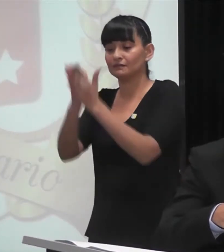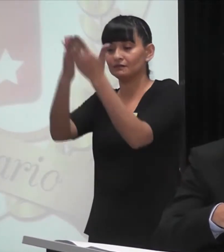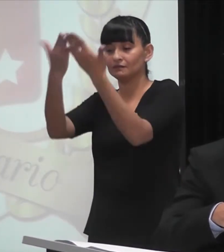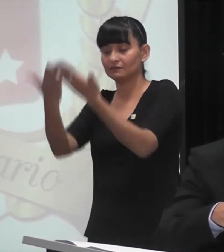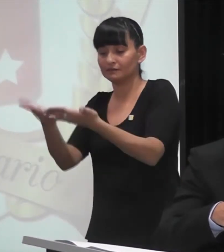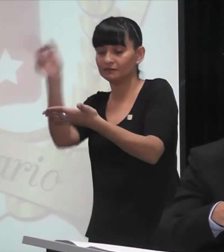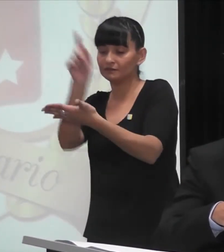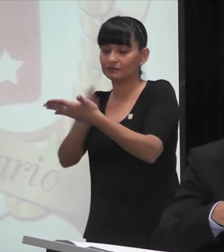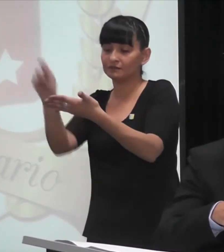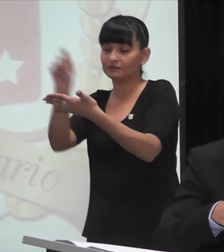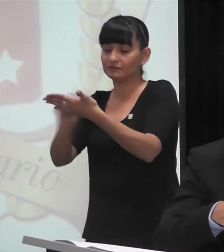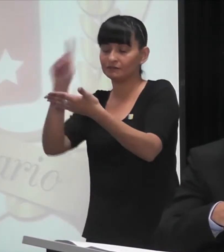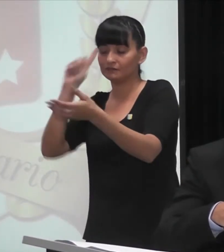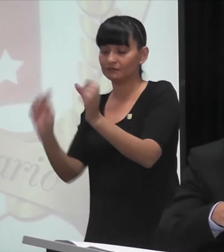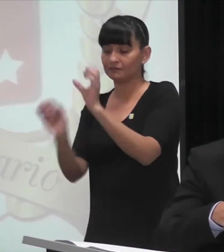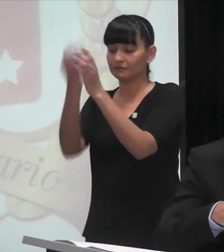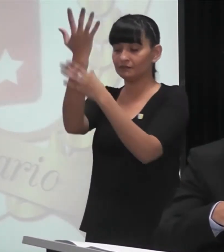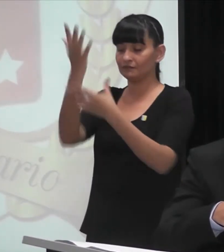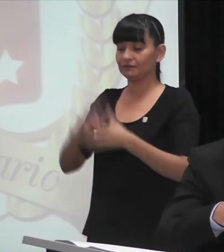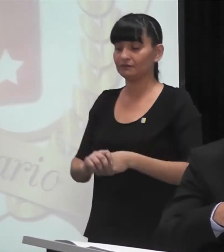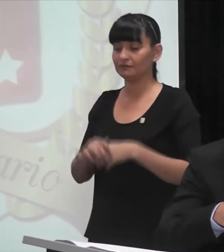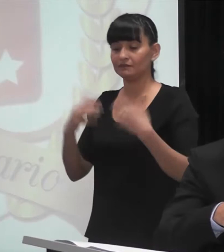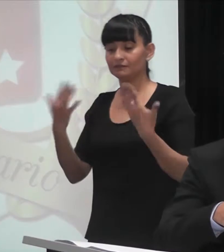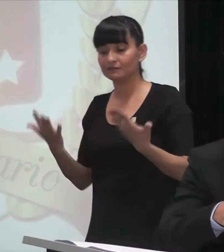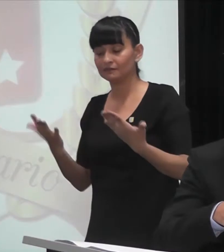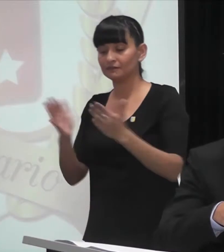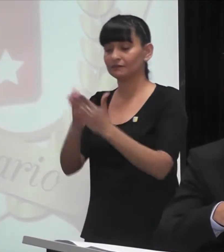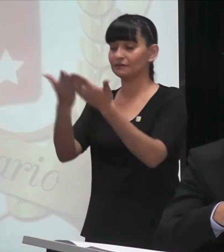por ello que sería prudente dejarles tema.